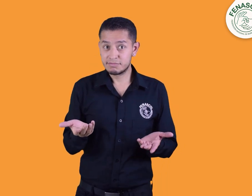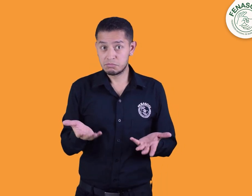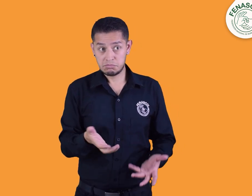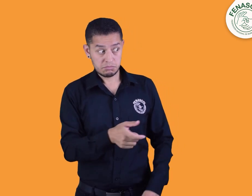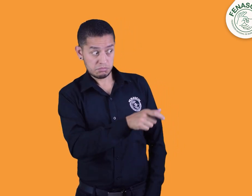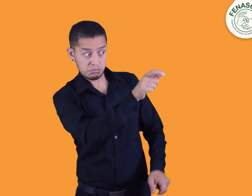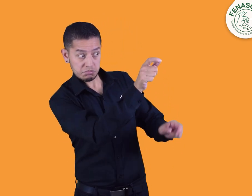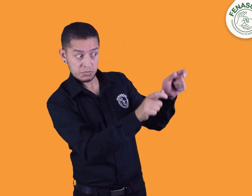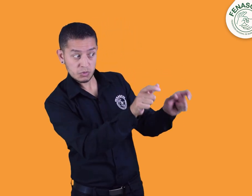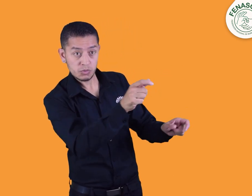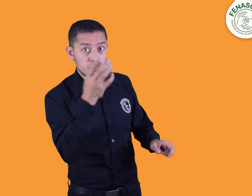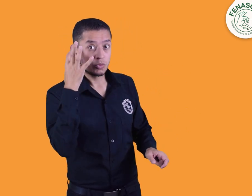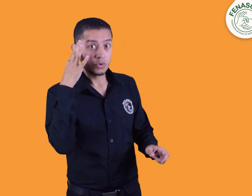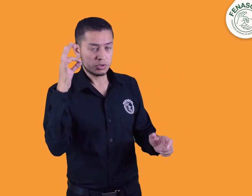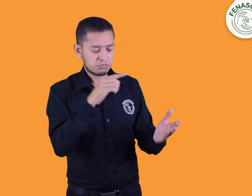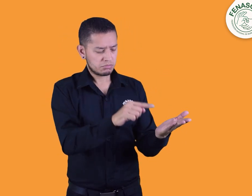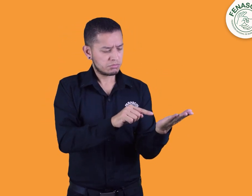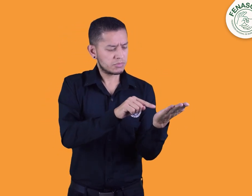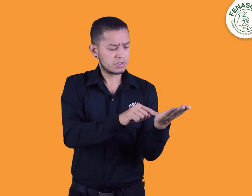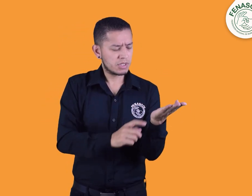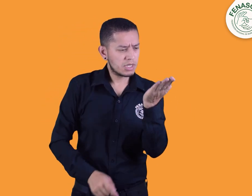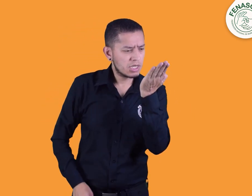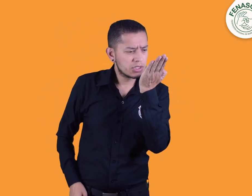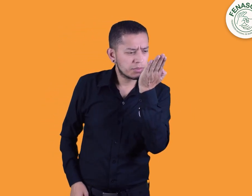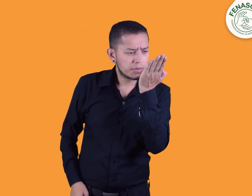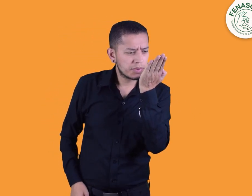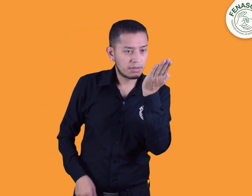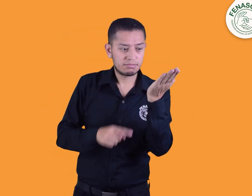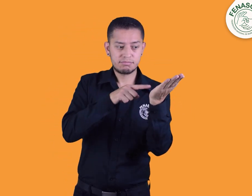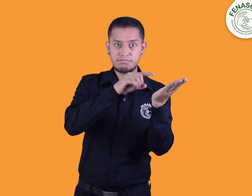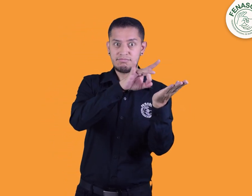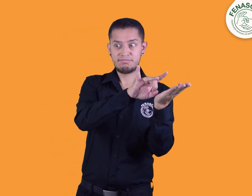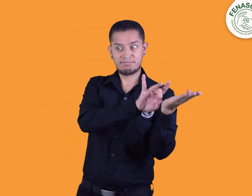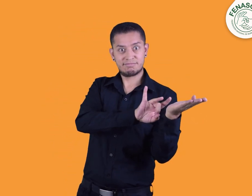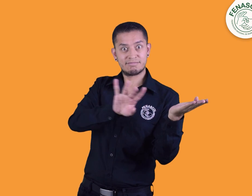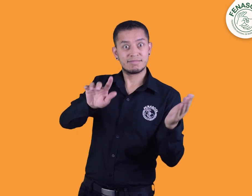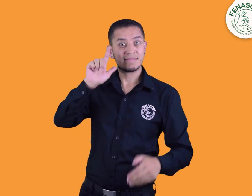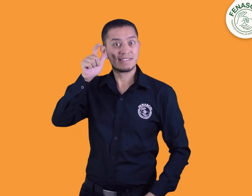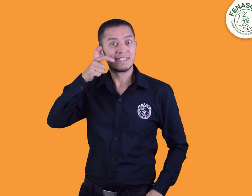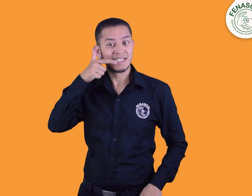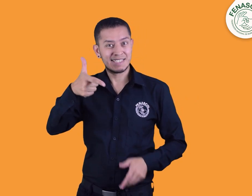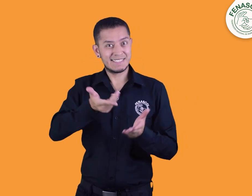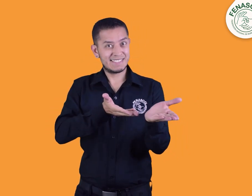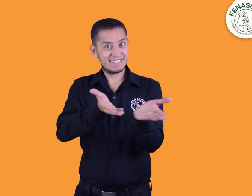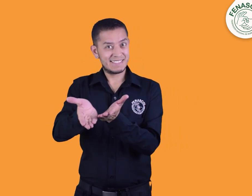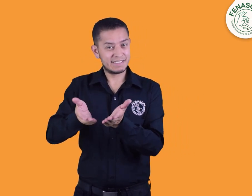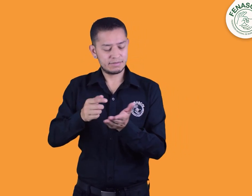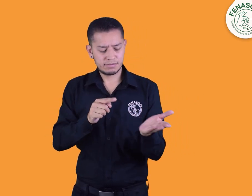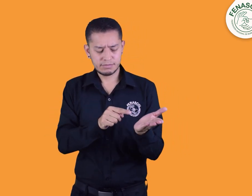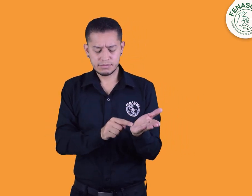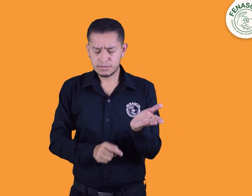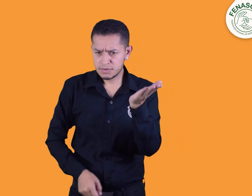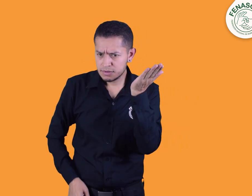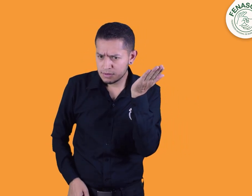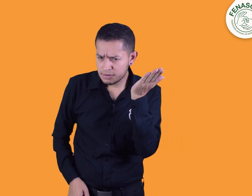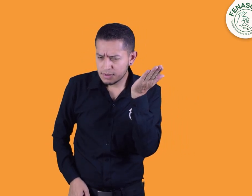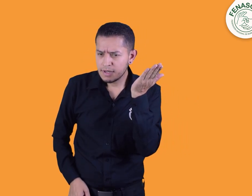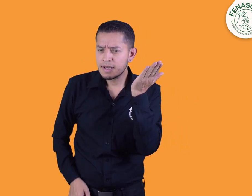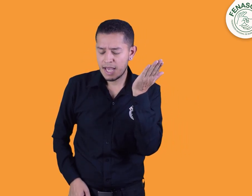O las personas oyentes por medio de una nota de voz pueden enviar un mensaje a una persona sorda a la que